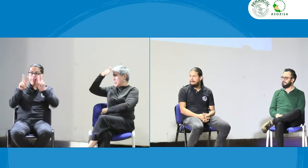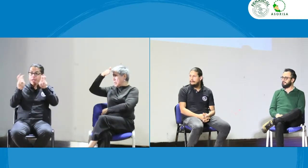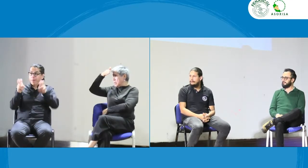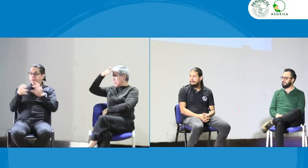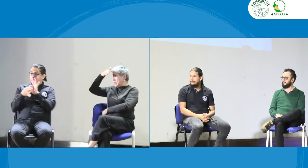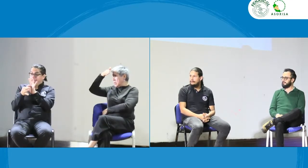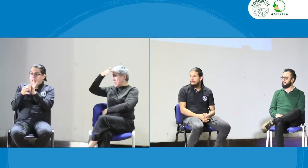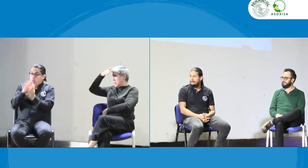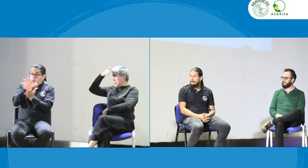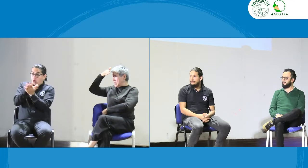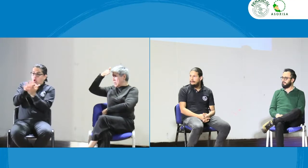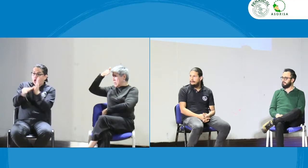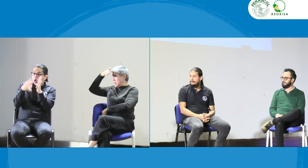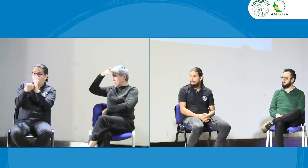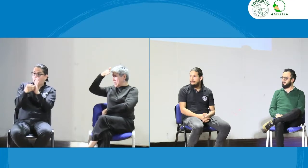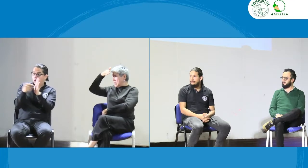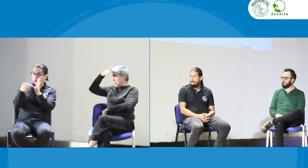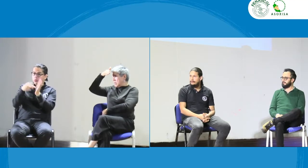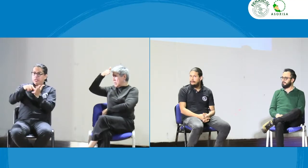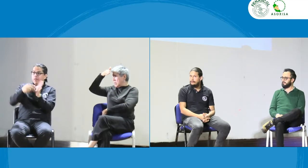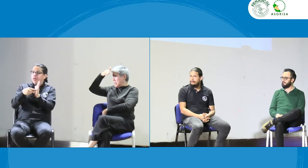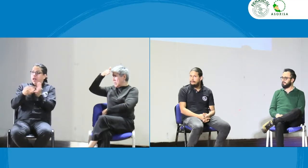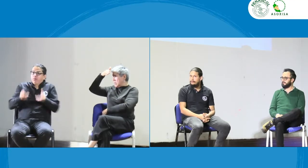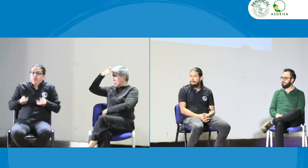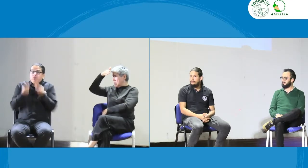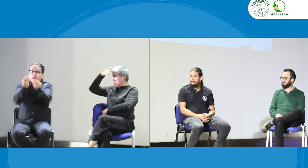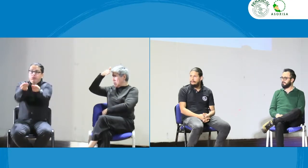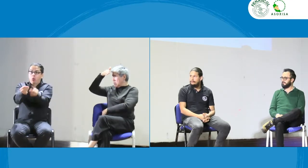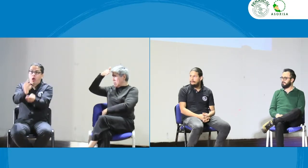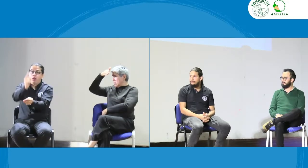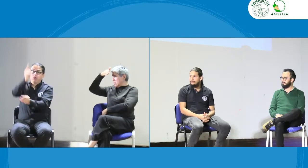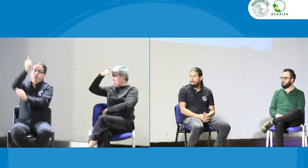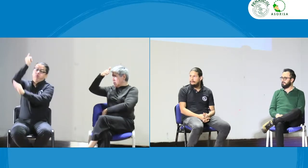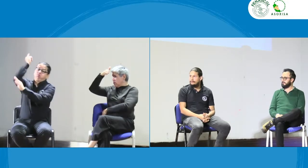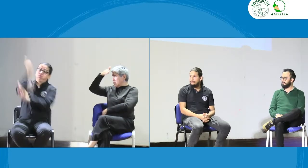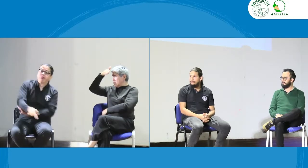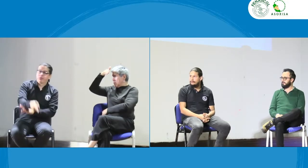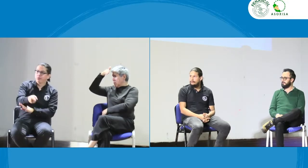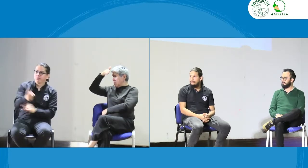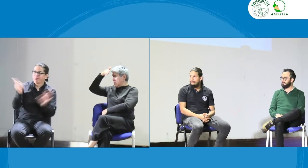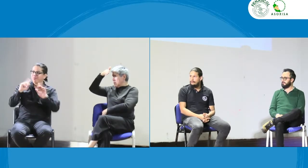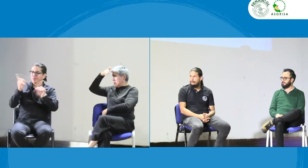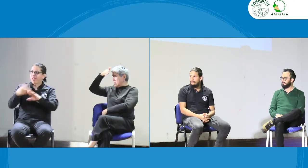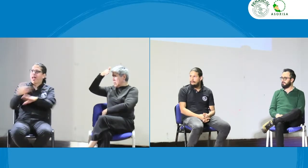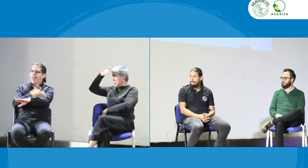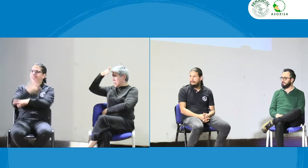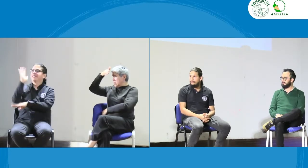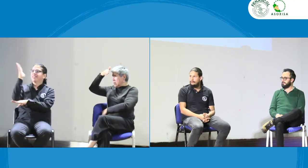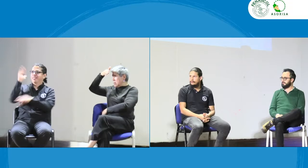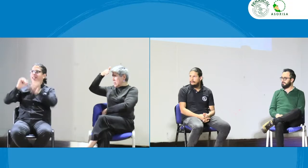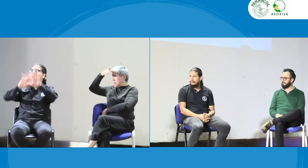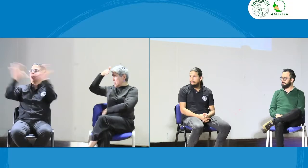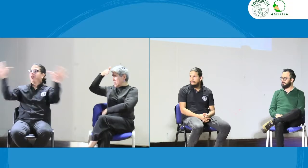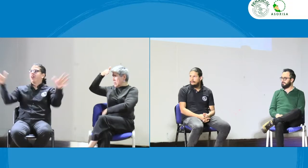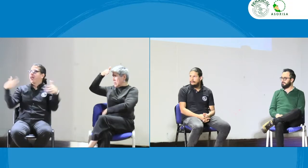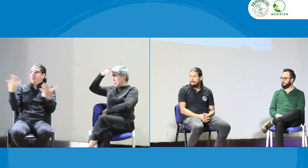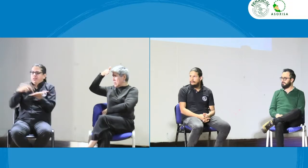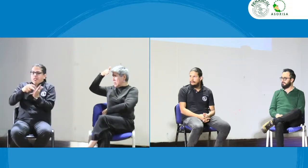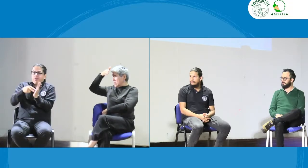mencionaban que el código de ética debía de ser como sancionatorio, pero pues no es